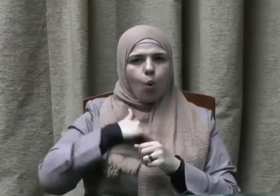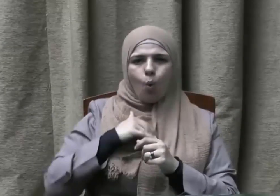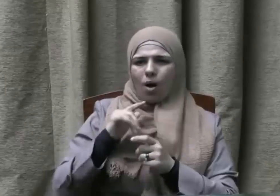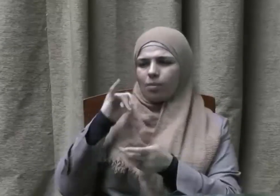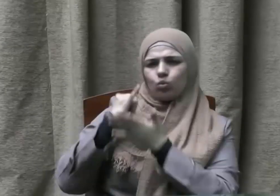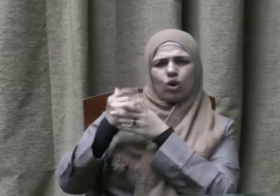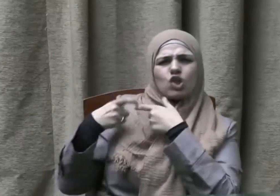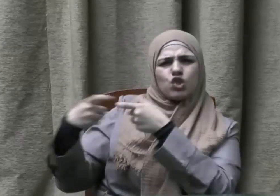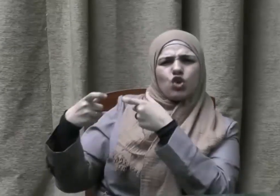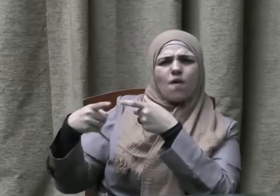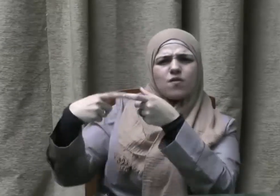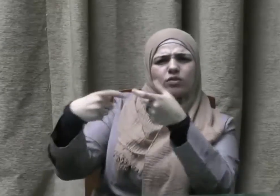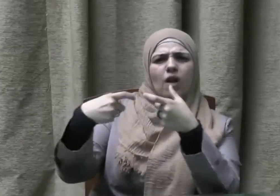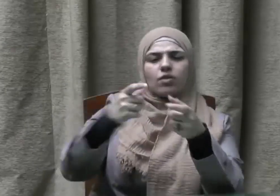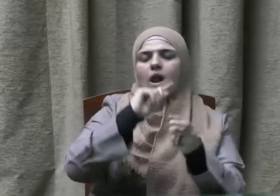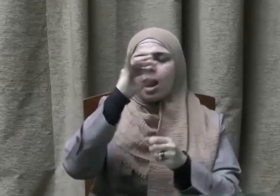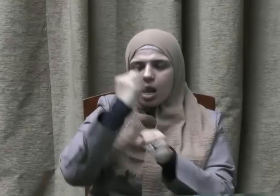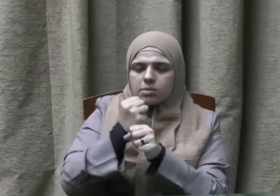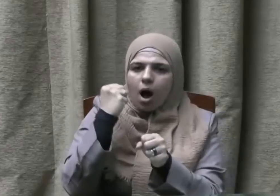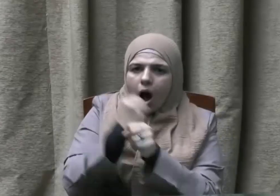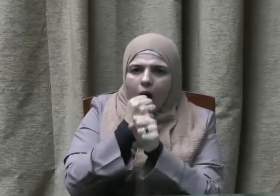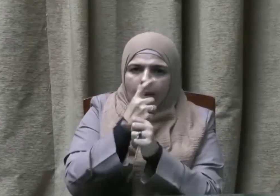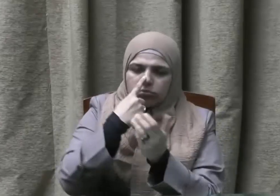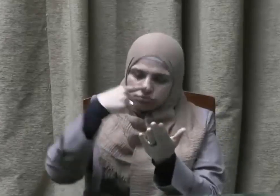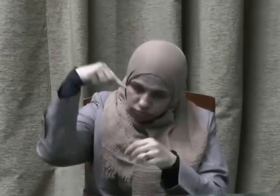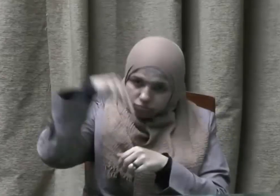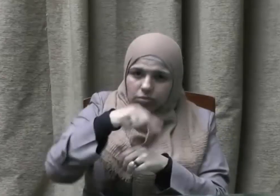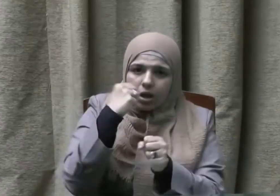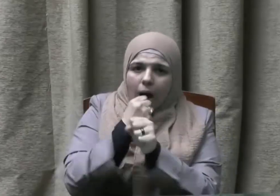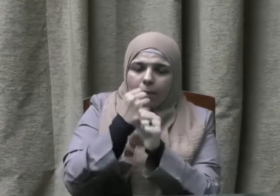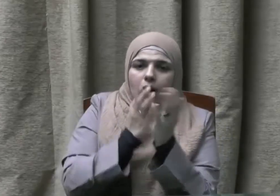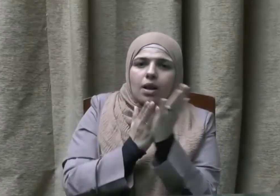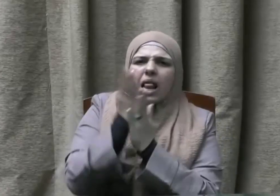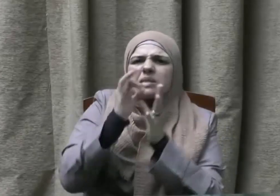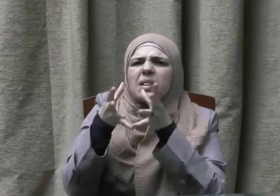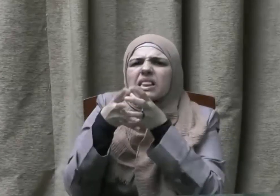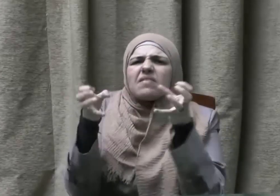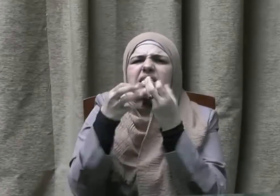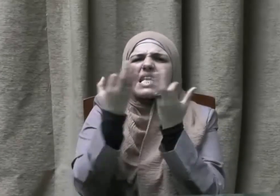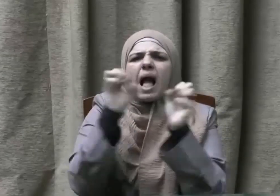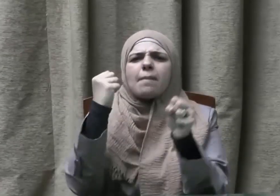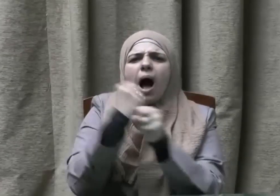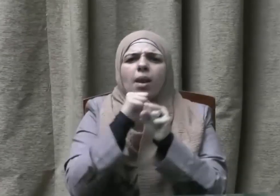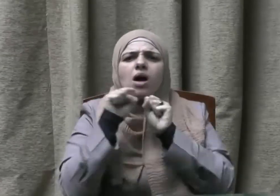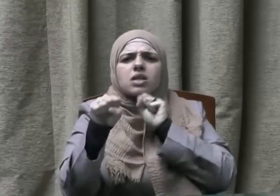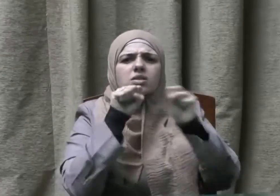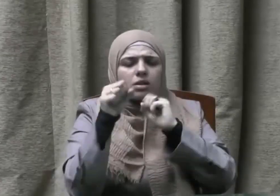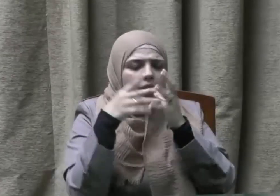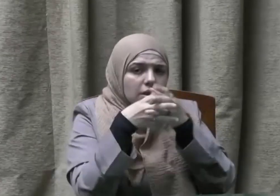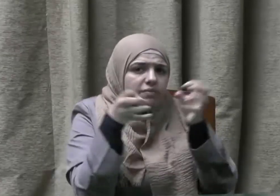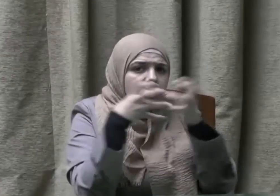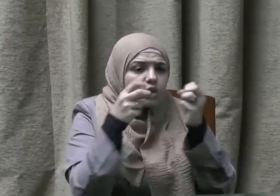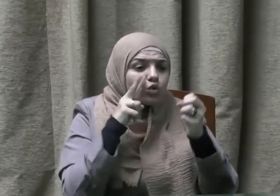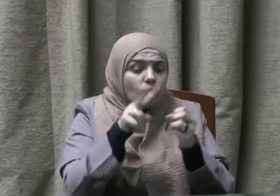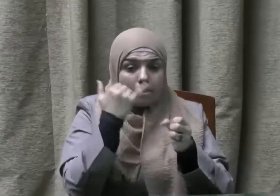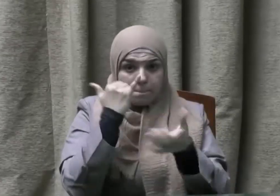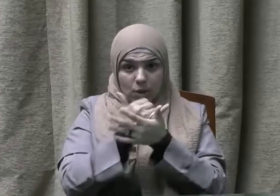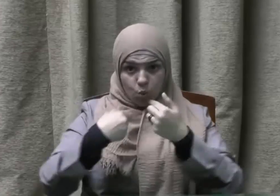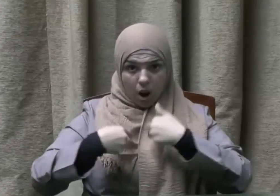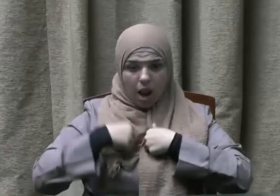لتفاصيل جميع المهام الواقعة في نطاق مسؤوليته مهما بدى له ذلك الأمر صغيرا